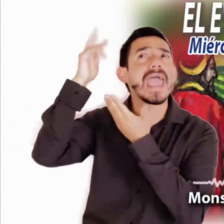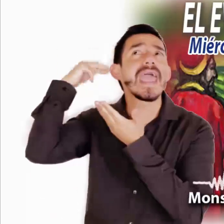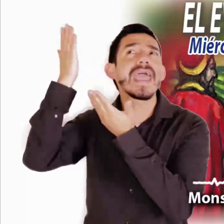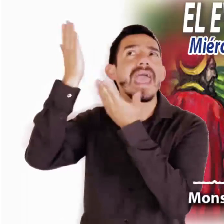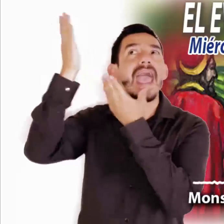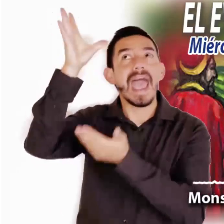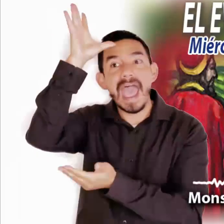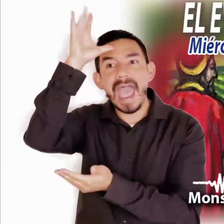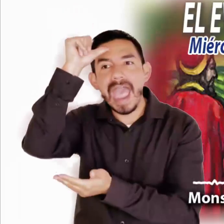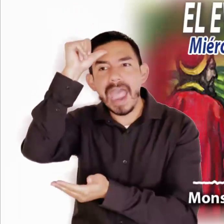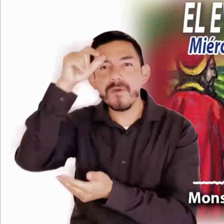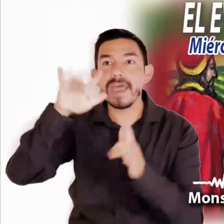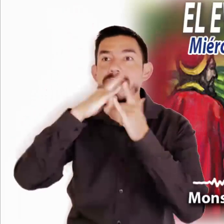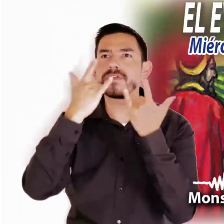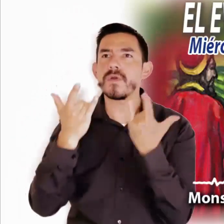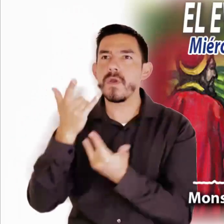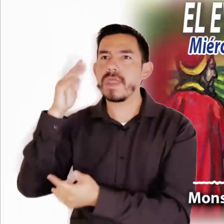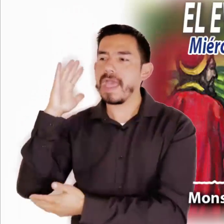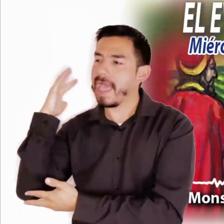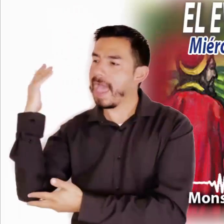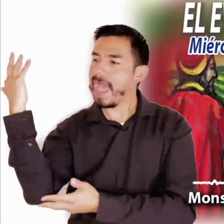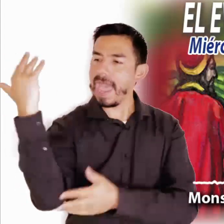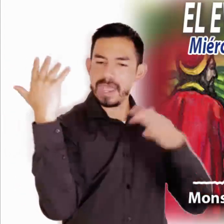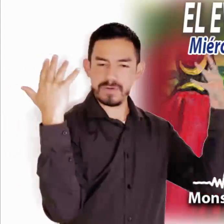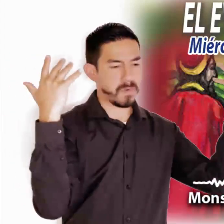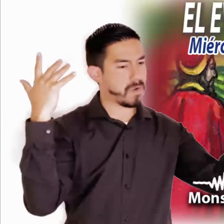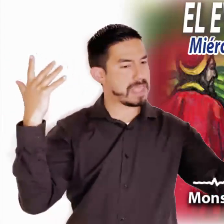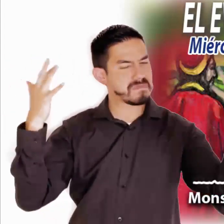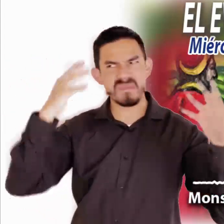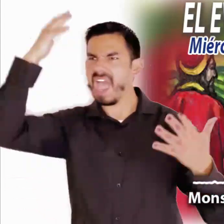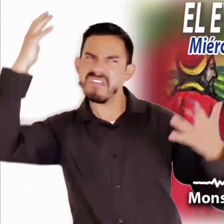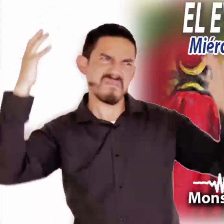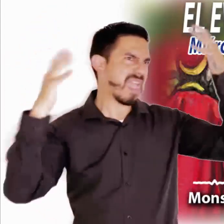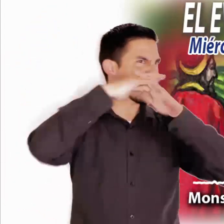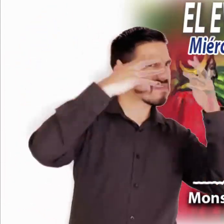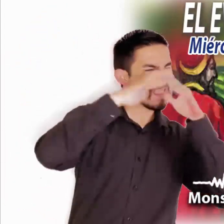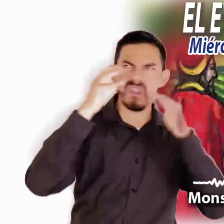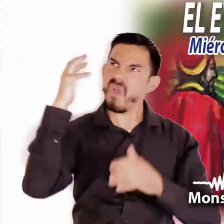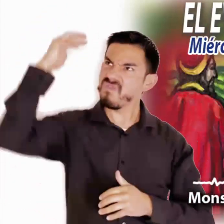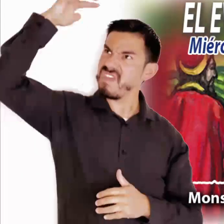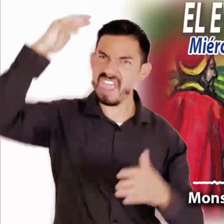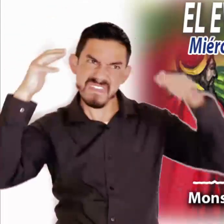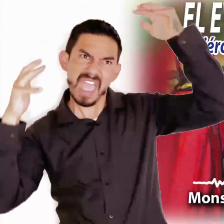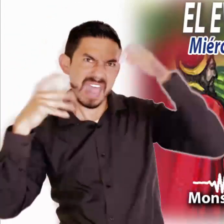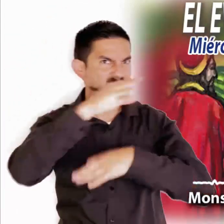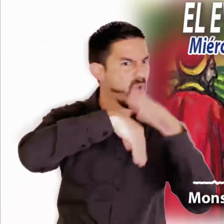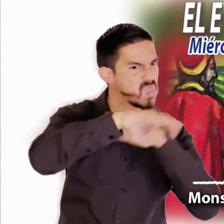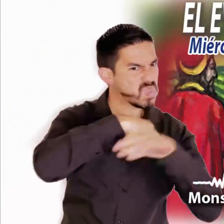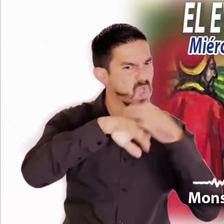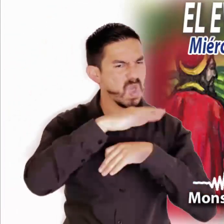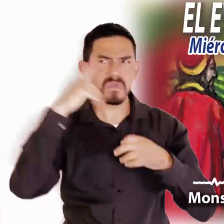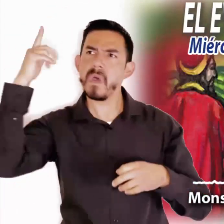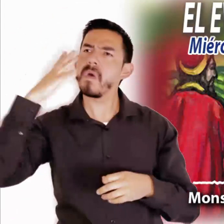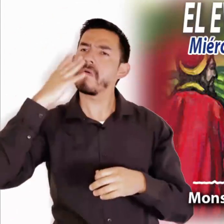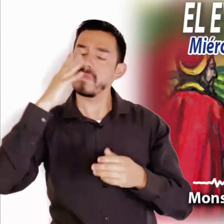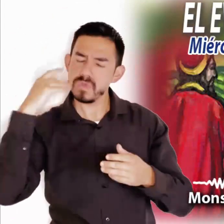famosa parábola de los árboles que buscaban quién reinar entre ellos. Ningún árbol acepta porque no está dispuesto a renunciar